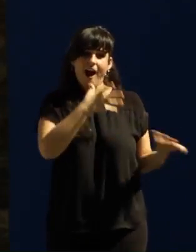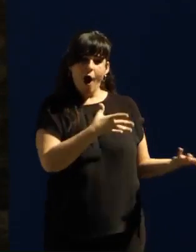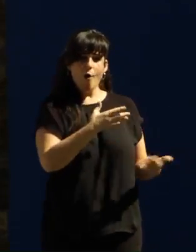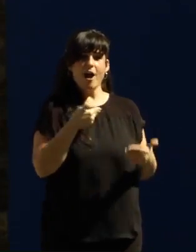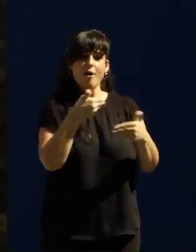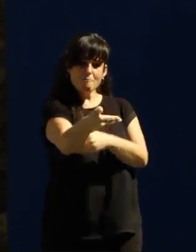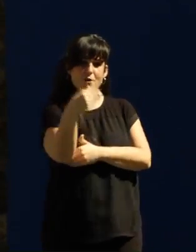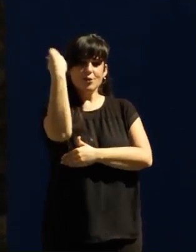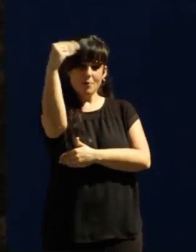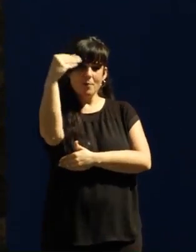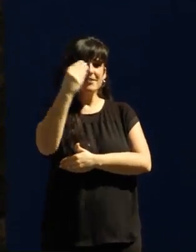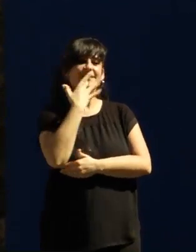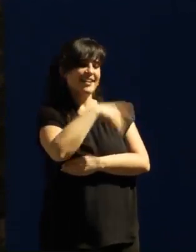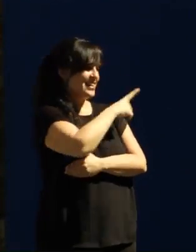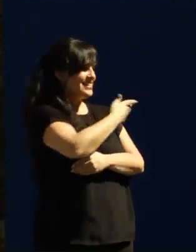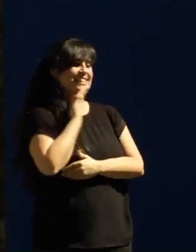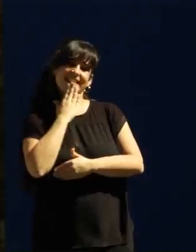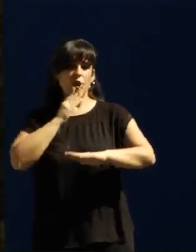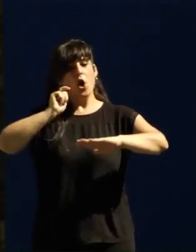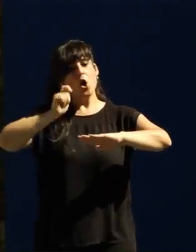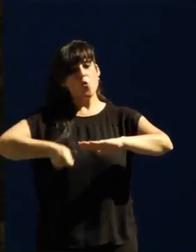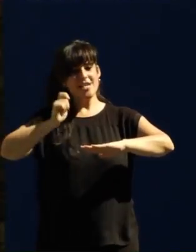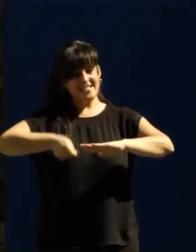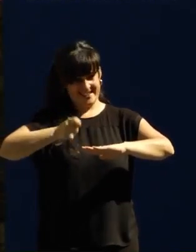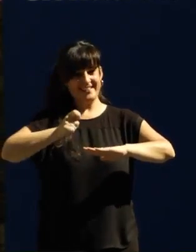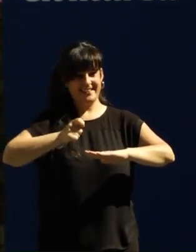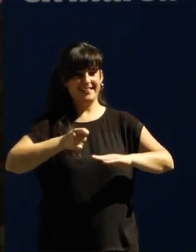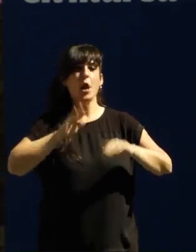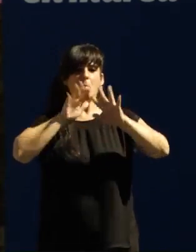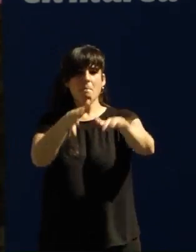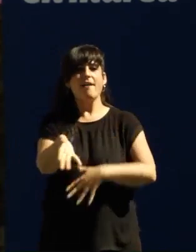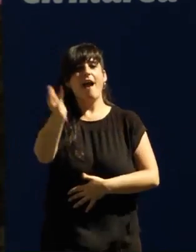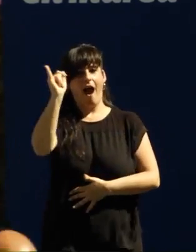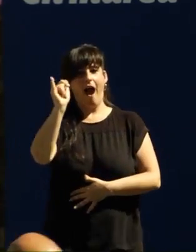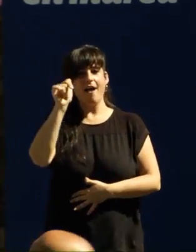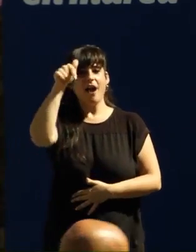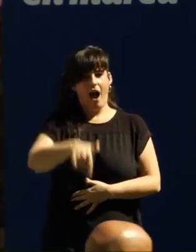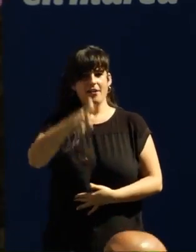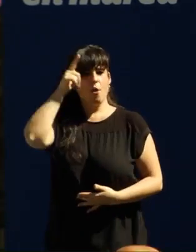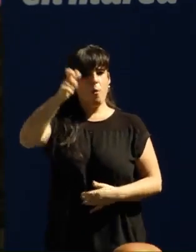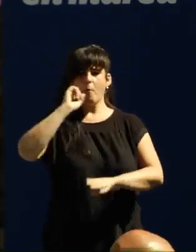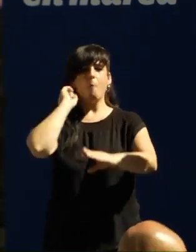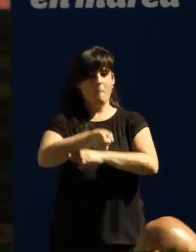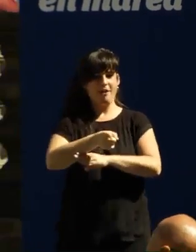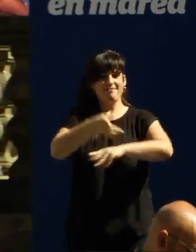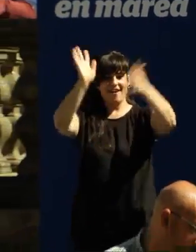presidente de la Asunta. Muchas gracias, si se puede, hay marea, o puedo el que más se ordena.